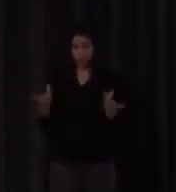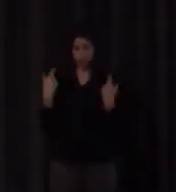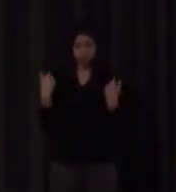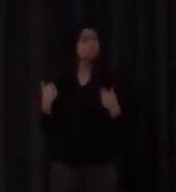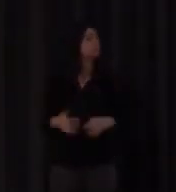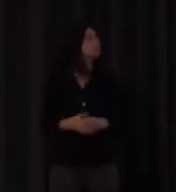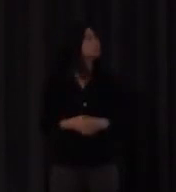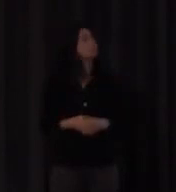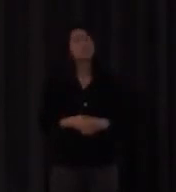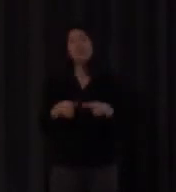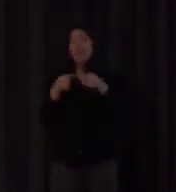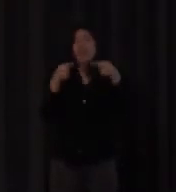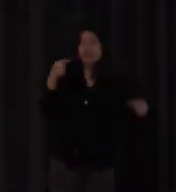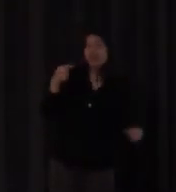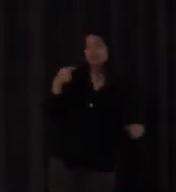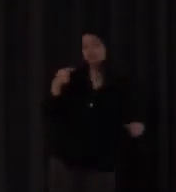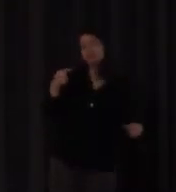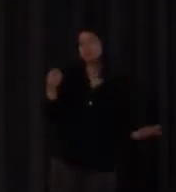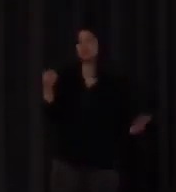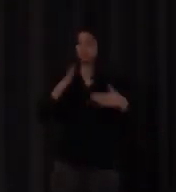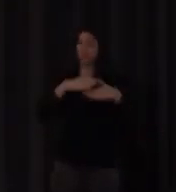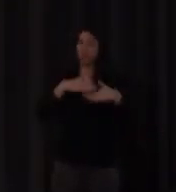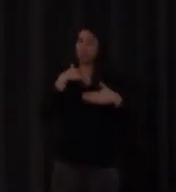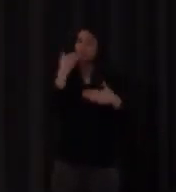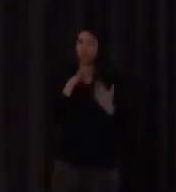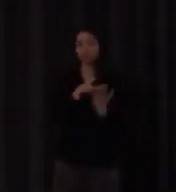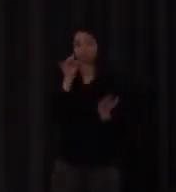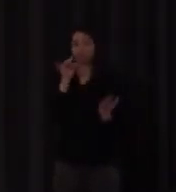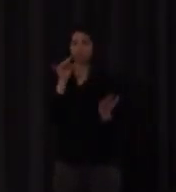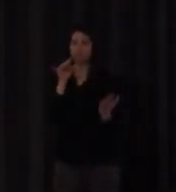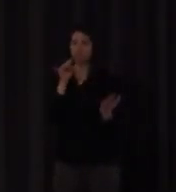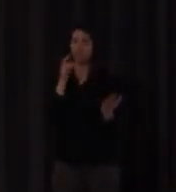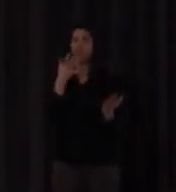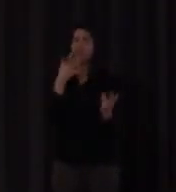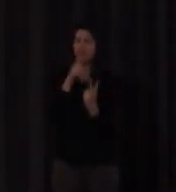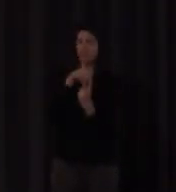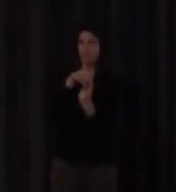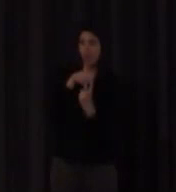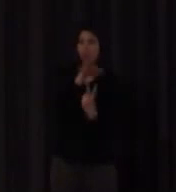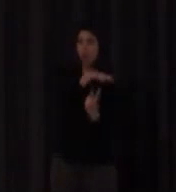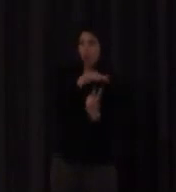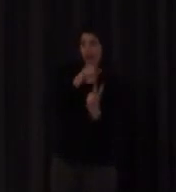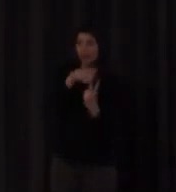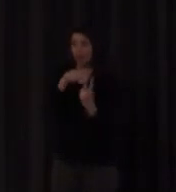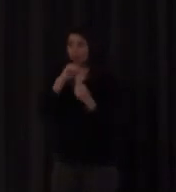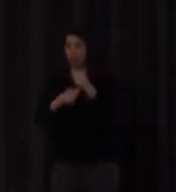el resto al menos identifica la parte fundamental el lugar y la configuración